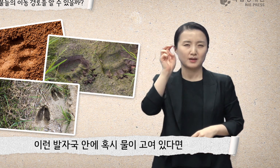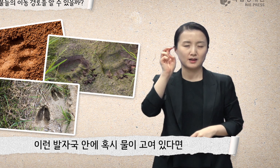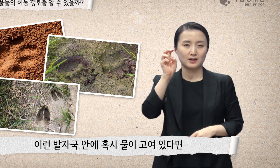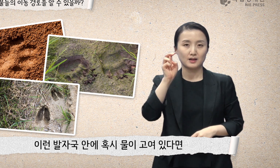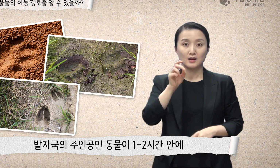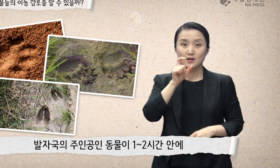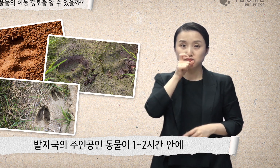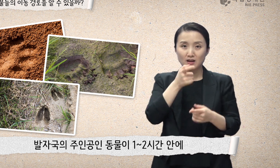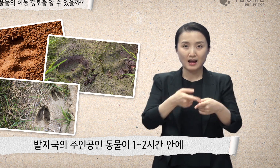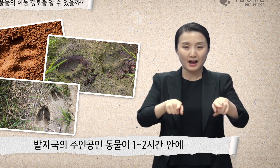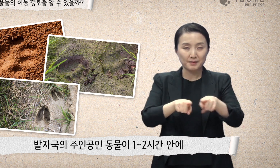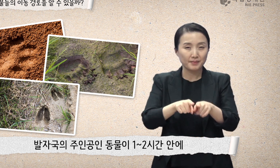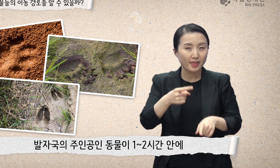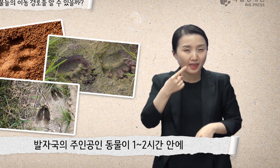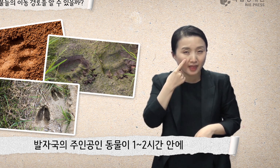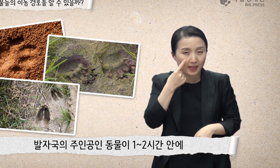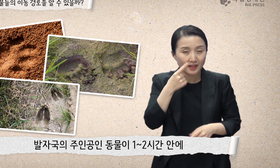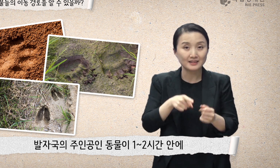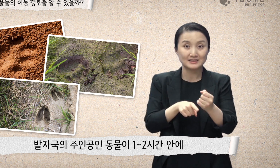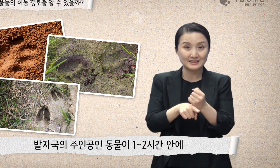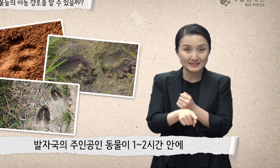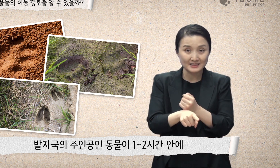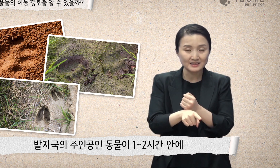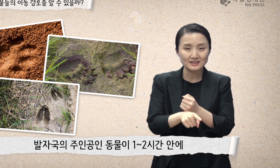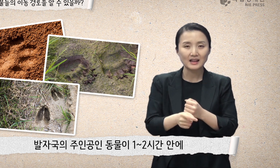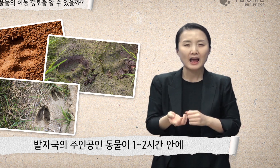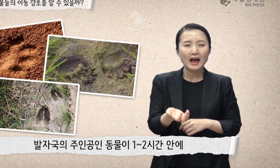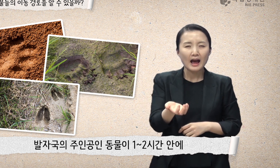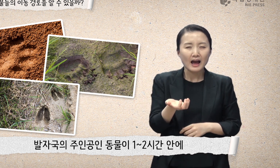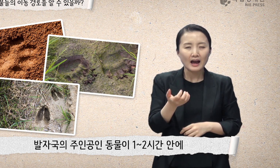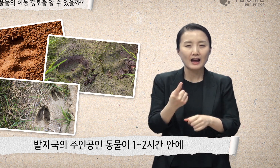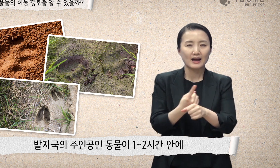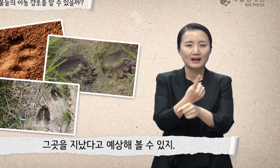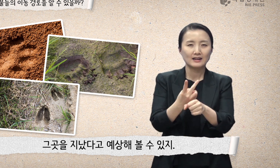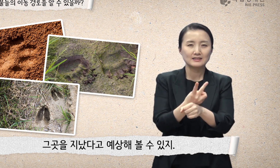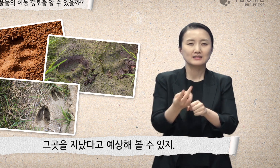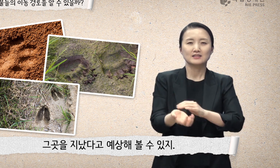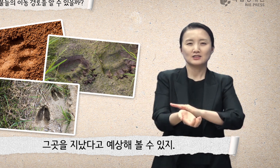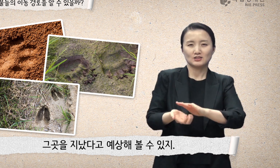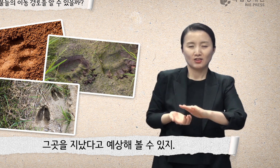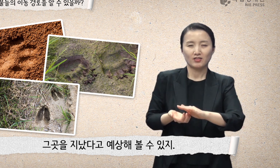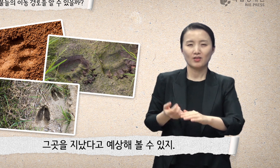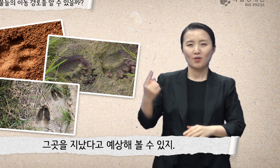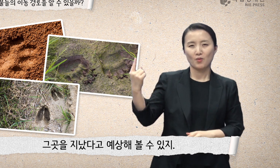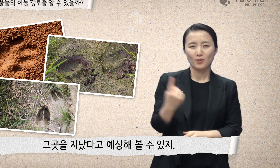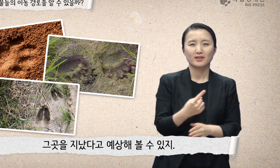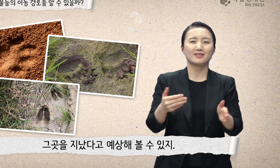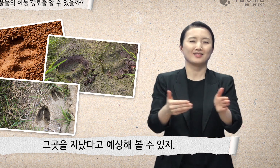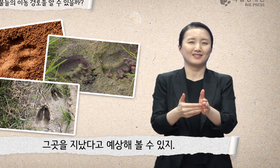발자국의 주인공인 동물이 한두 시간 안에 그곳을 지났다고 예상해 볼 수 있지.